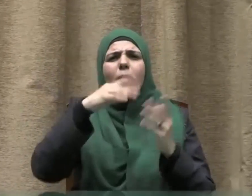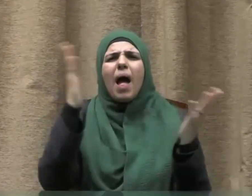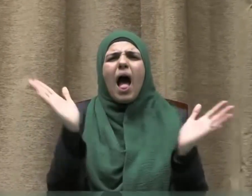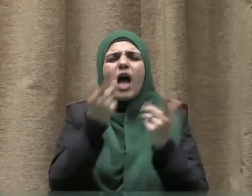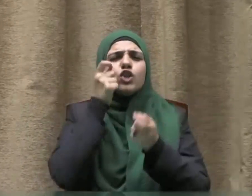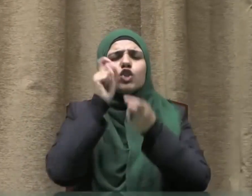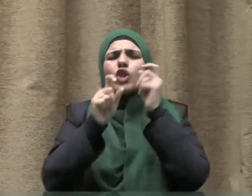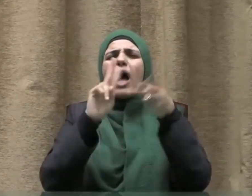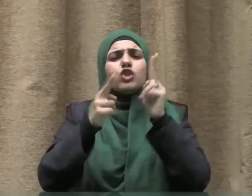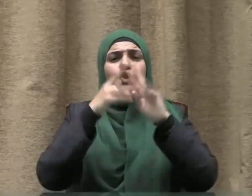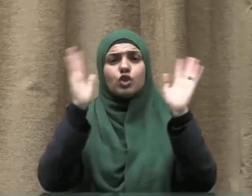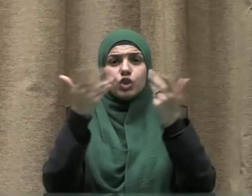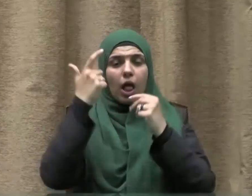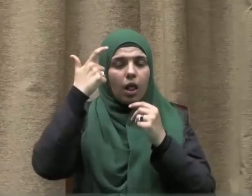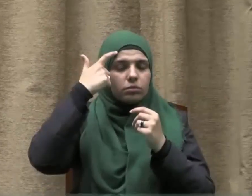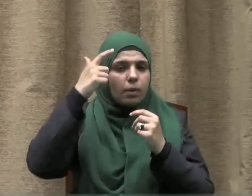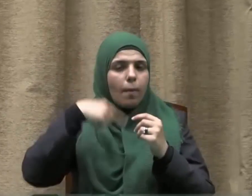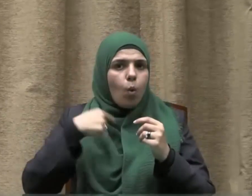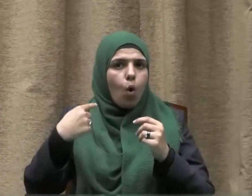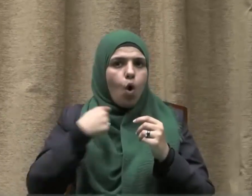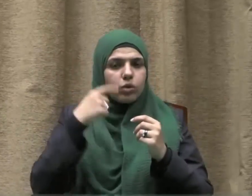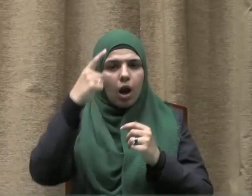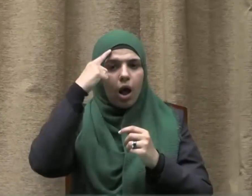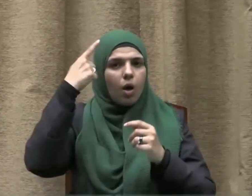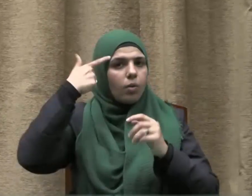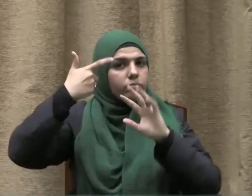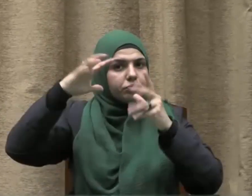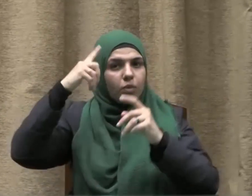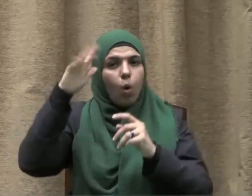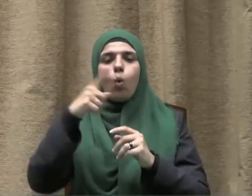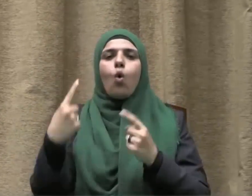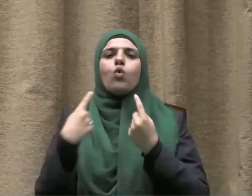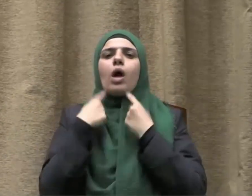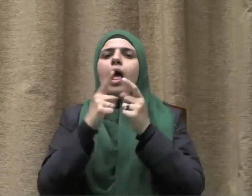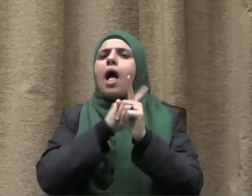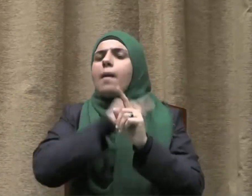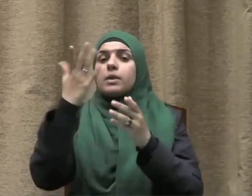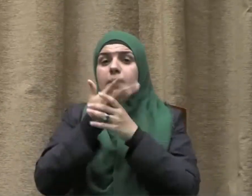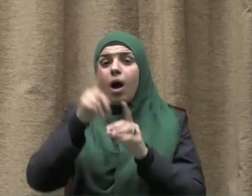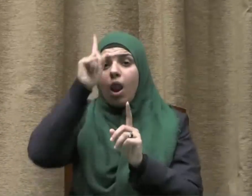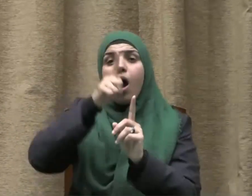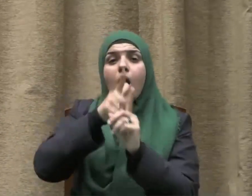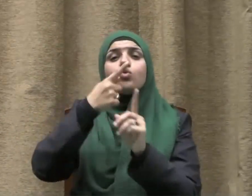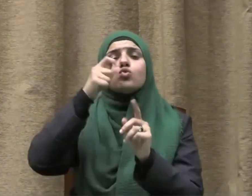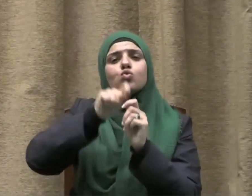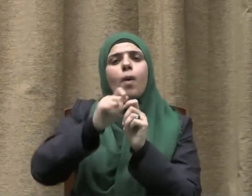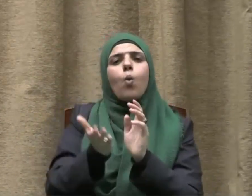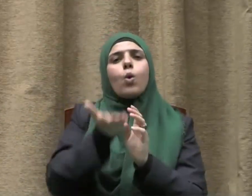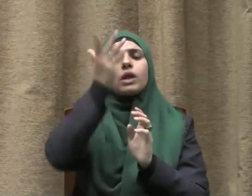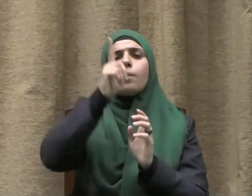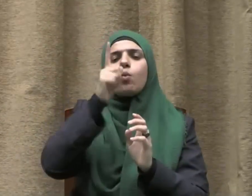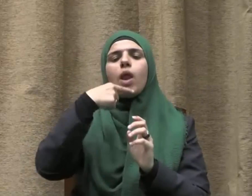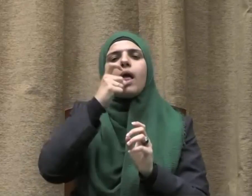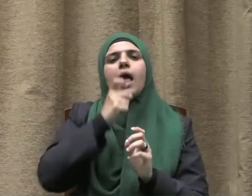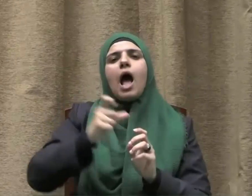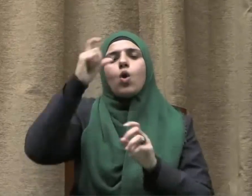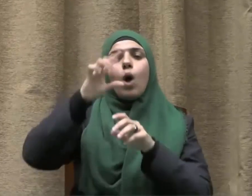ما يضر بالعقل أو يغيبه عن الوعي والإدراك حيث يقول سبحانه يا أيها